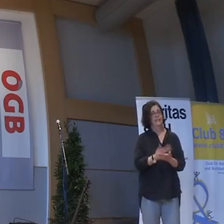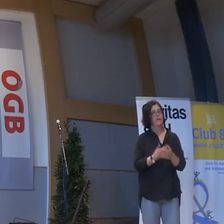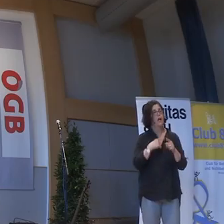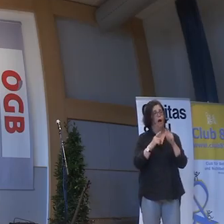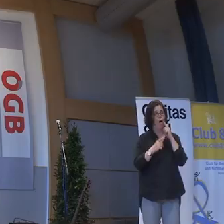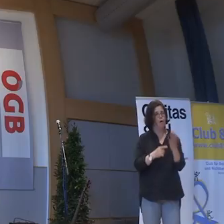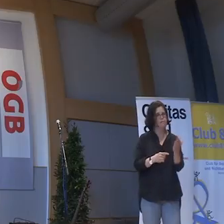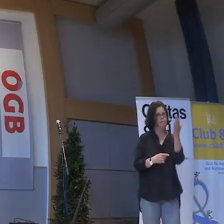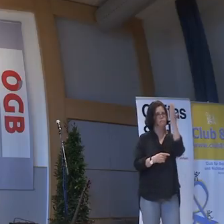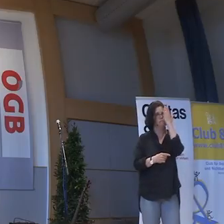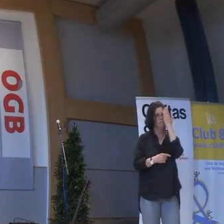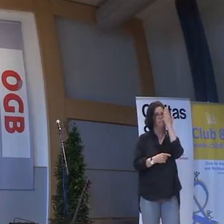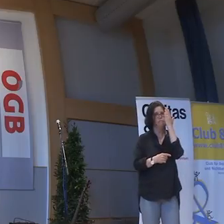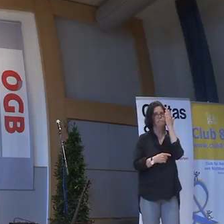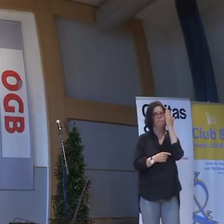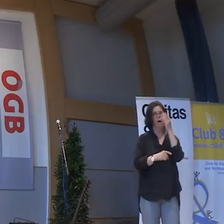Augenklappe trage,